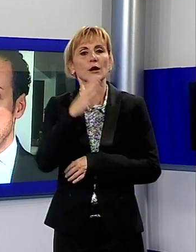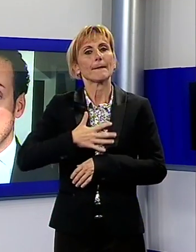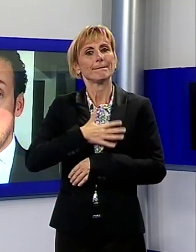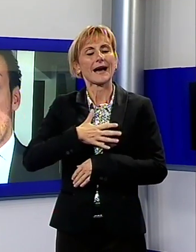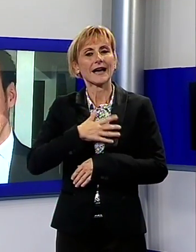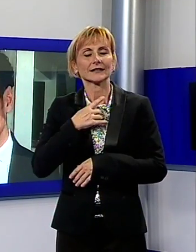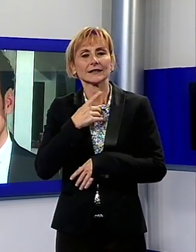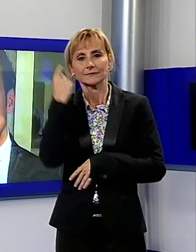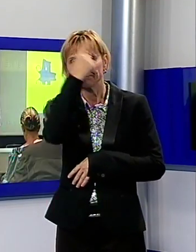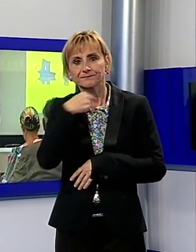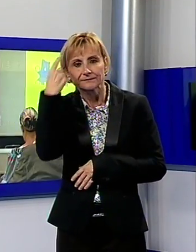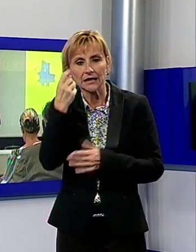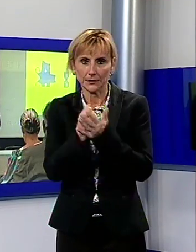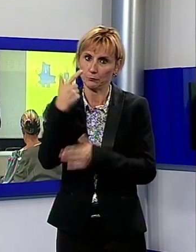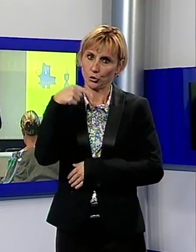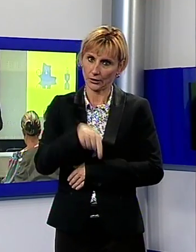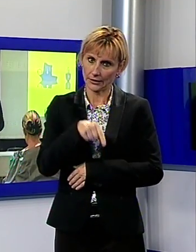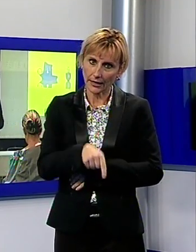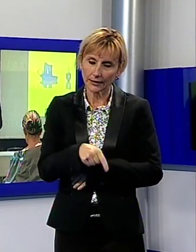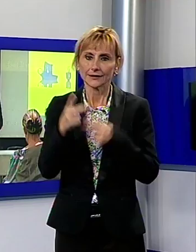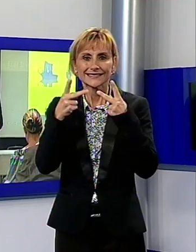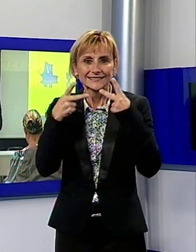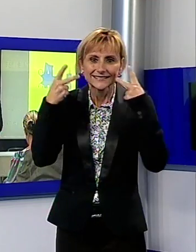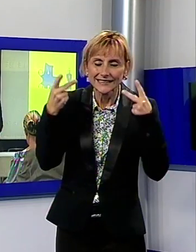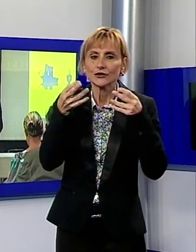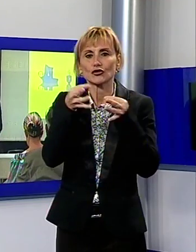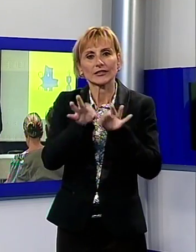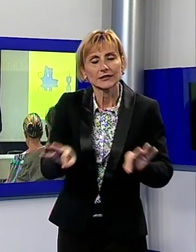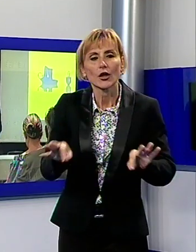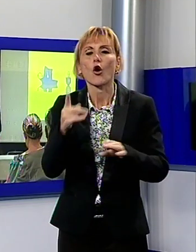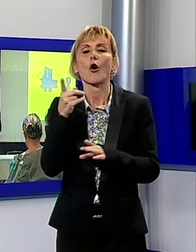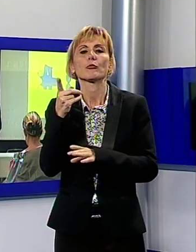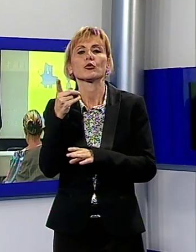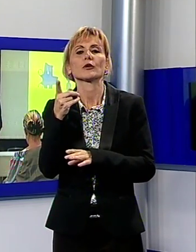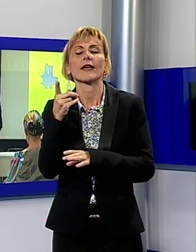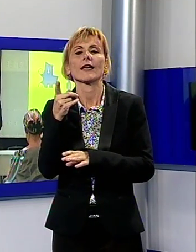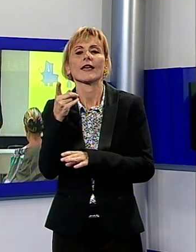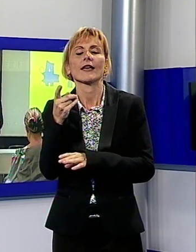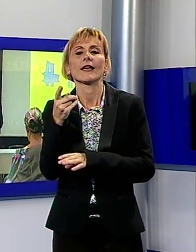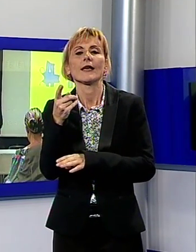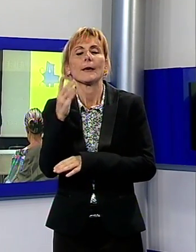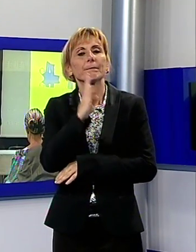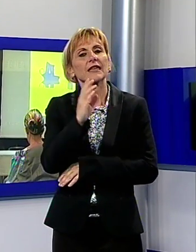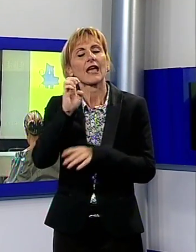costa, o anche nelle zone e nei bed and breakfast dell'entroterra, ad accogliere i turisti.